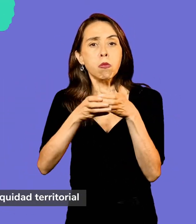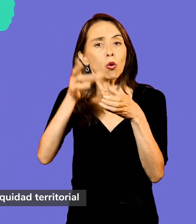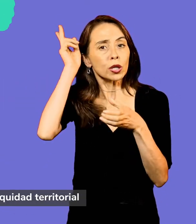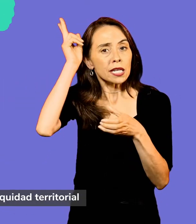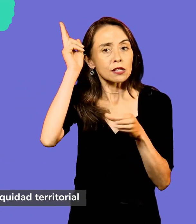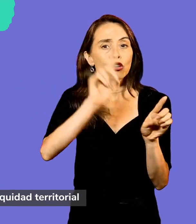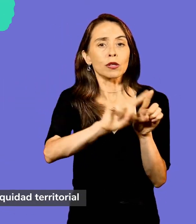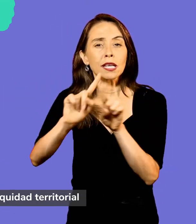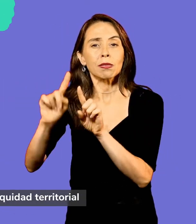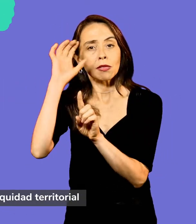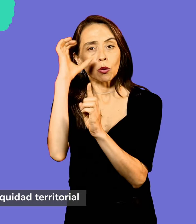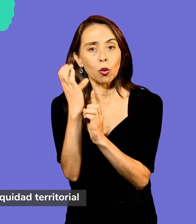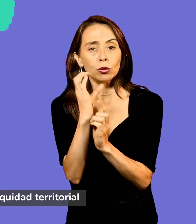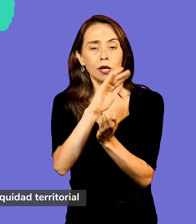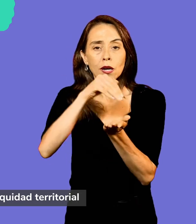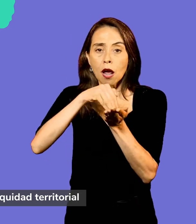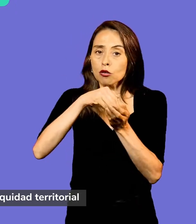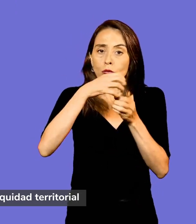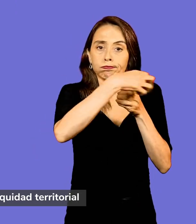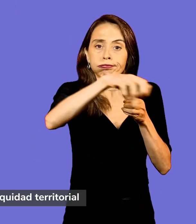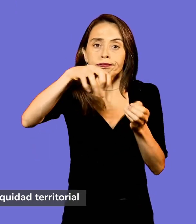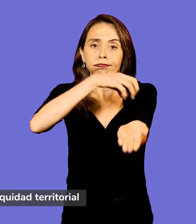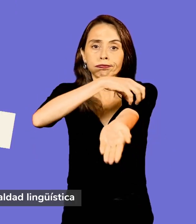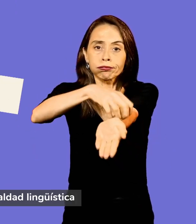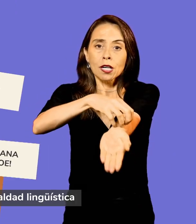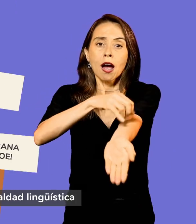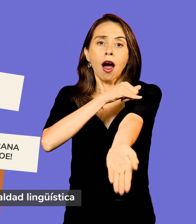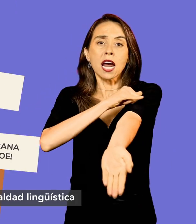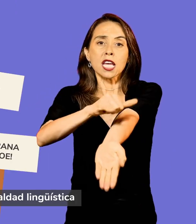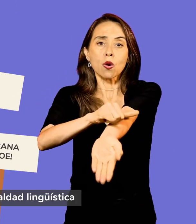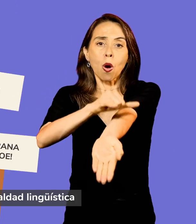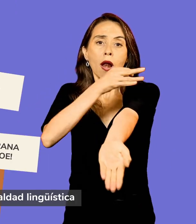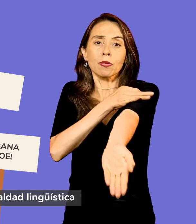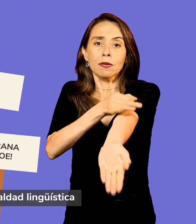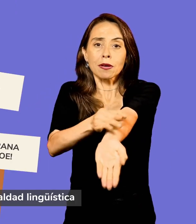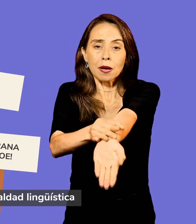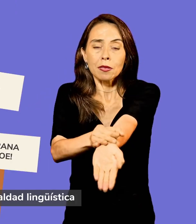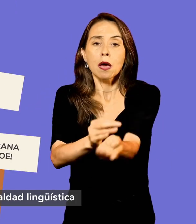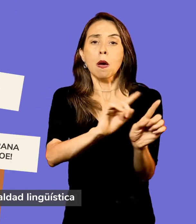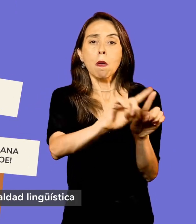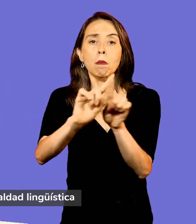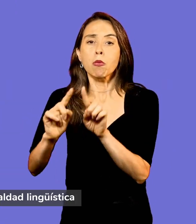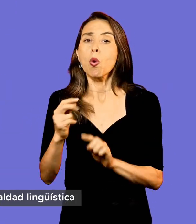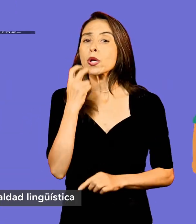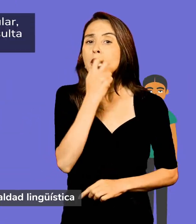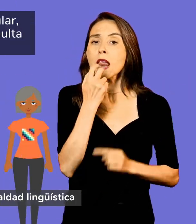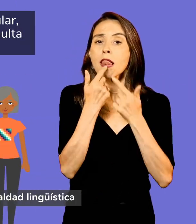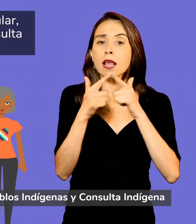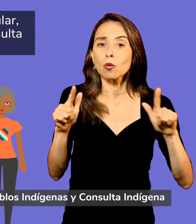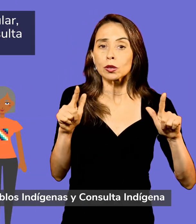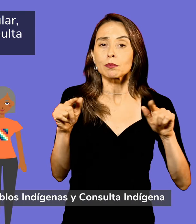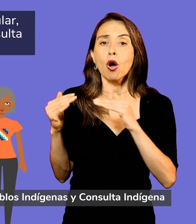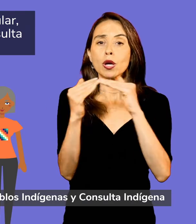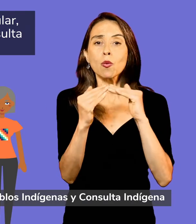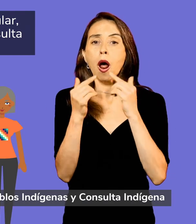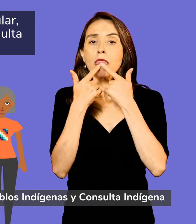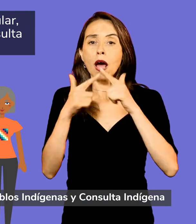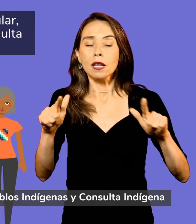descentralización y equidad territorial, plurilingüismo e igualdad lingüística, participación incidente